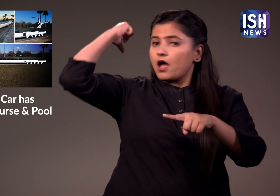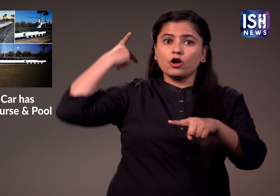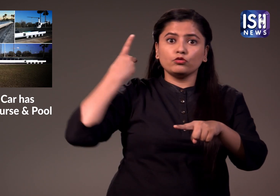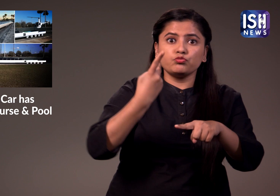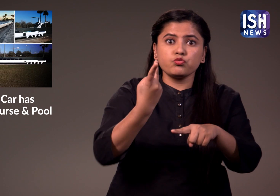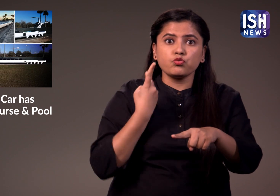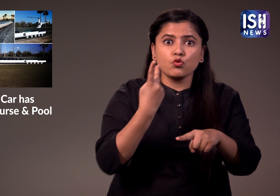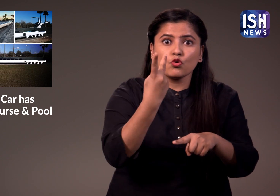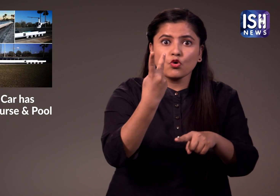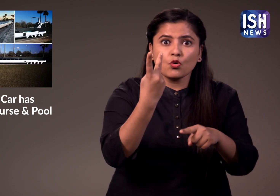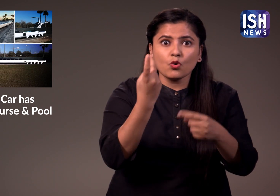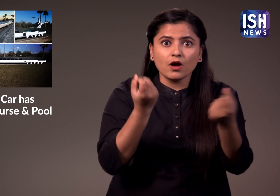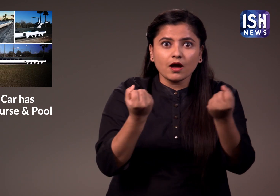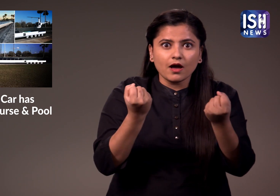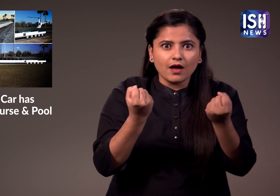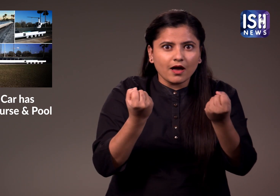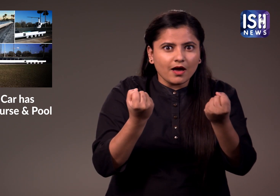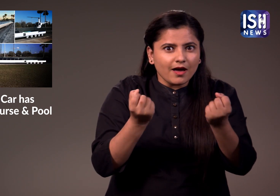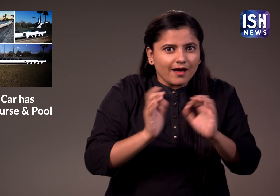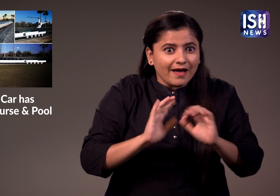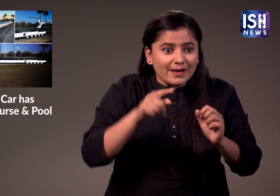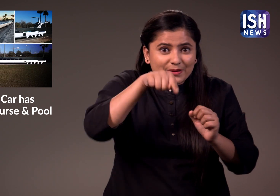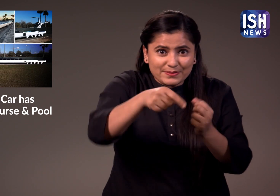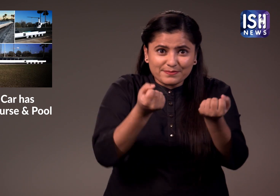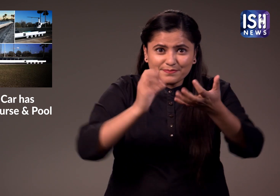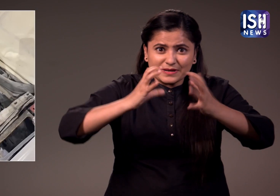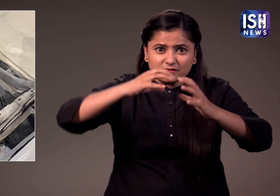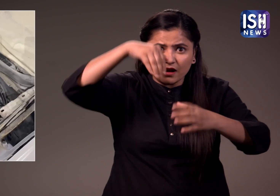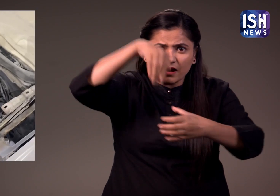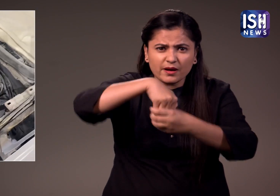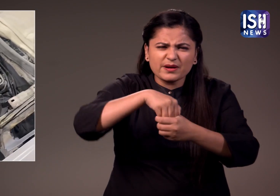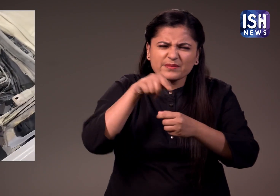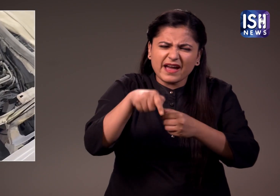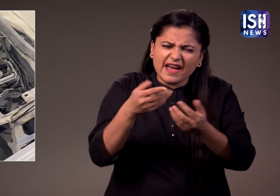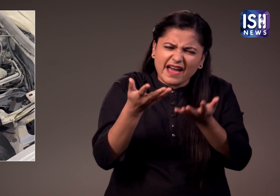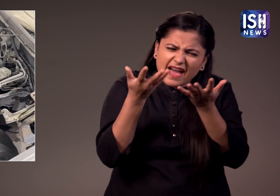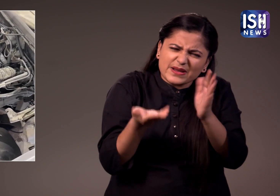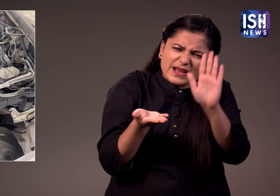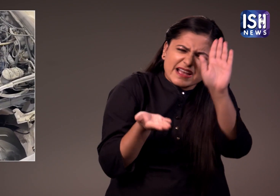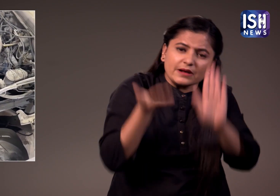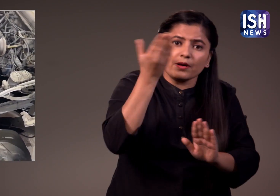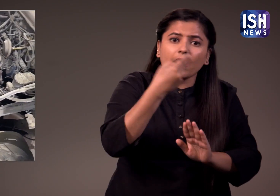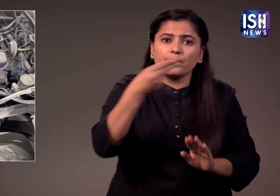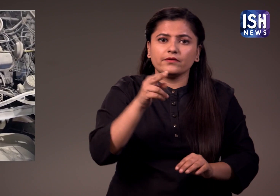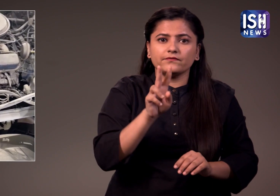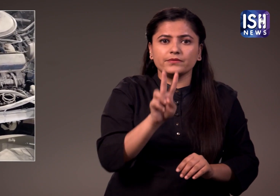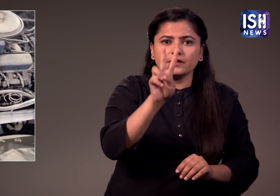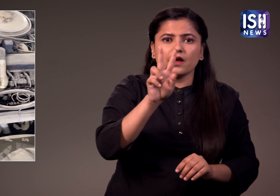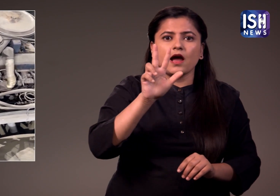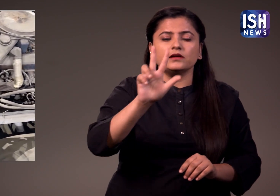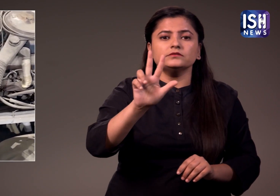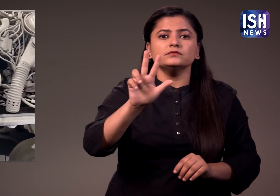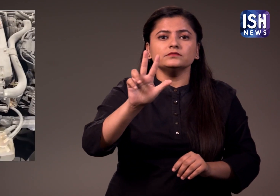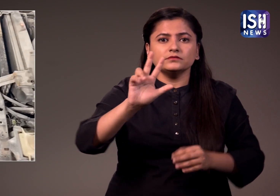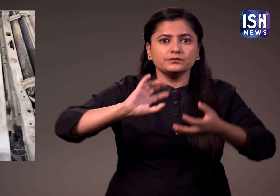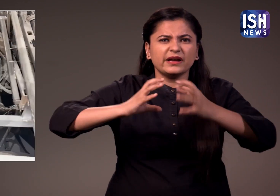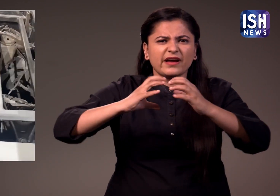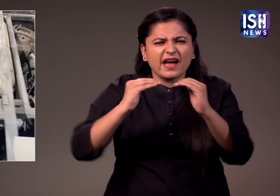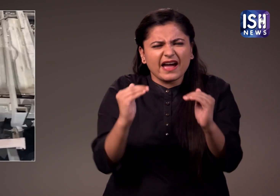पीछे की तरफ एक इंजन था अत्बुद यह एक उन्नत इंजन था जिसे V8